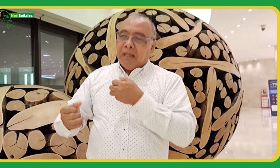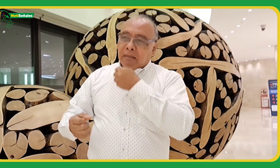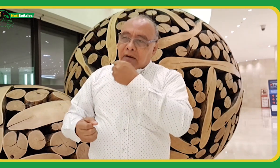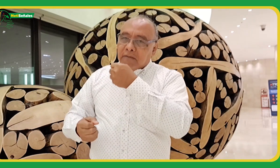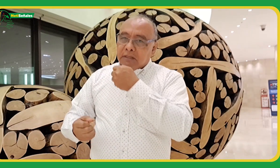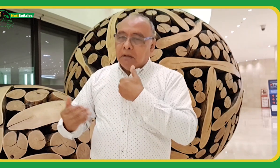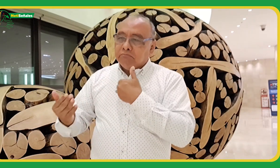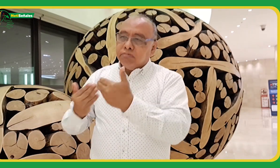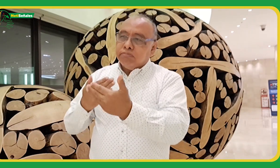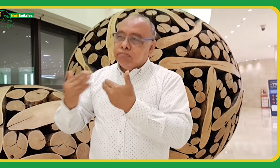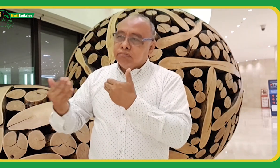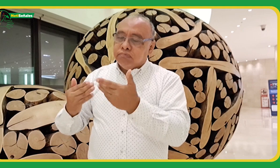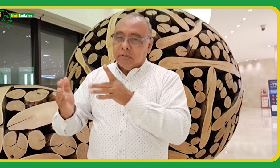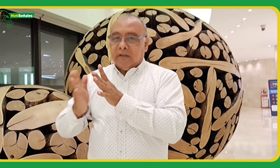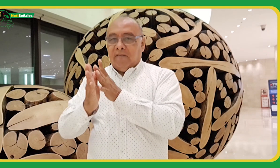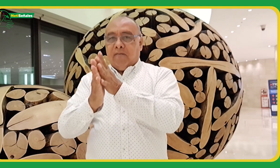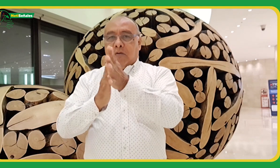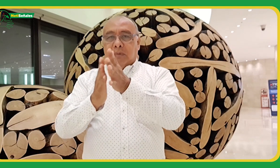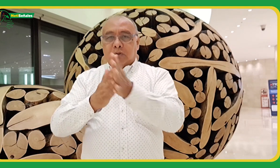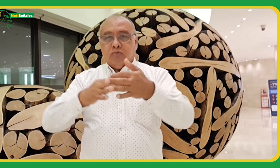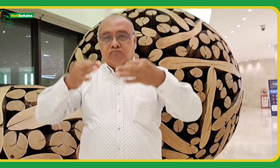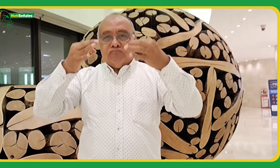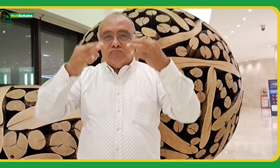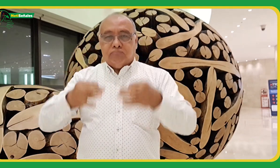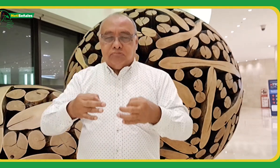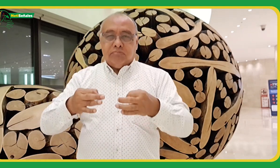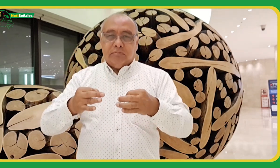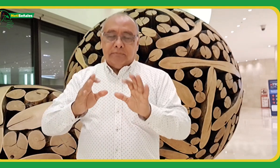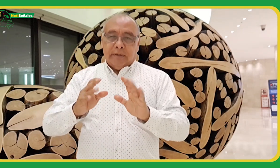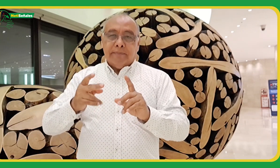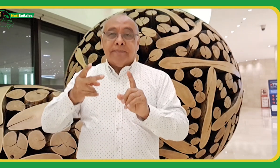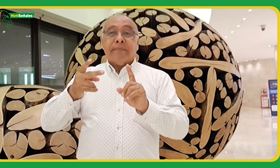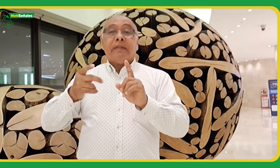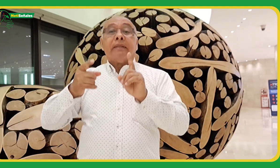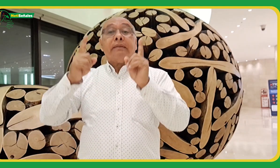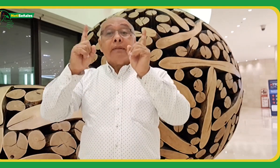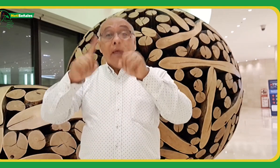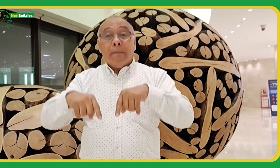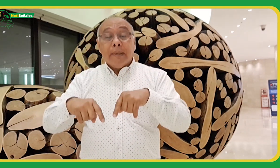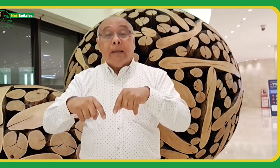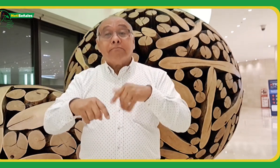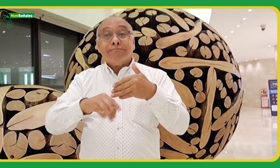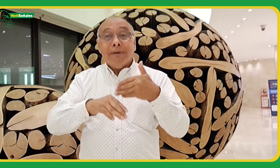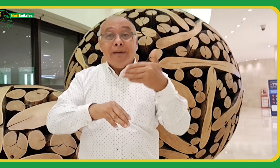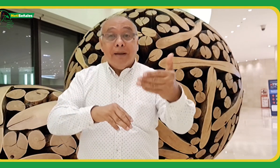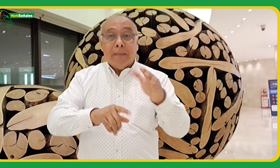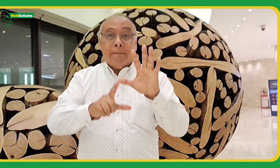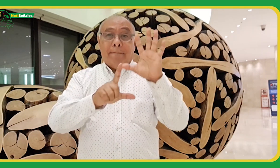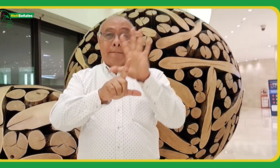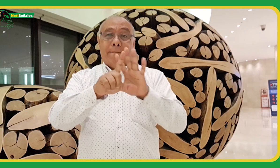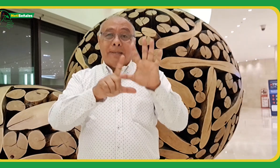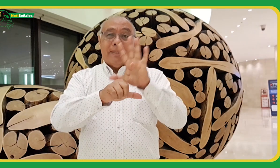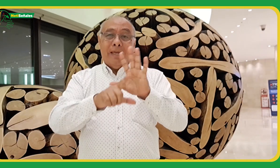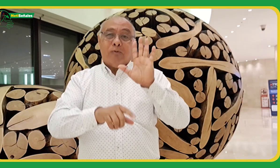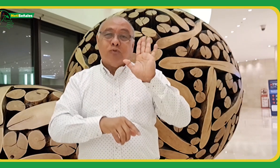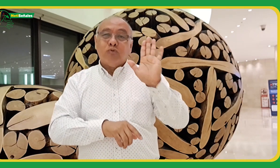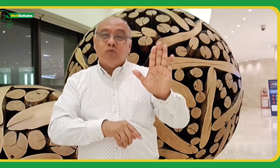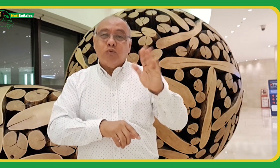entrevista para que sean ellos los que les den la información oficial. También estaré realizando una entrevista al delegado de